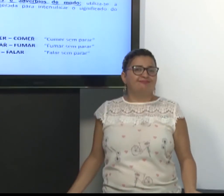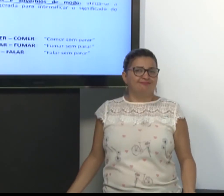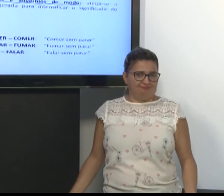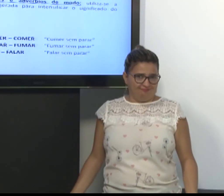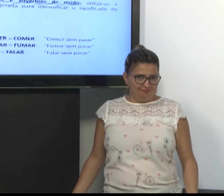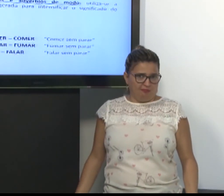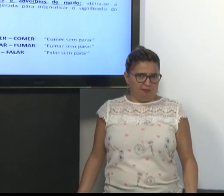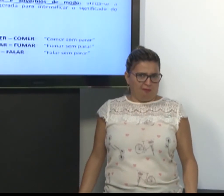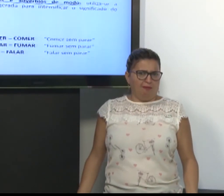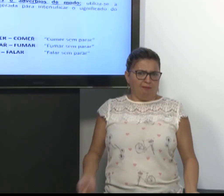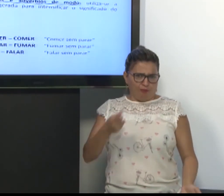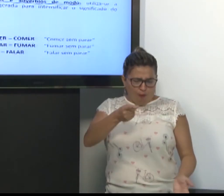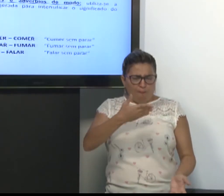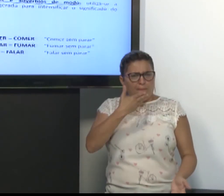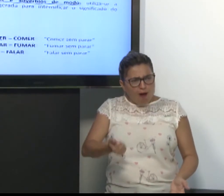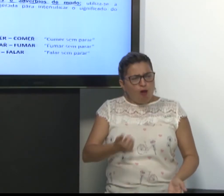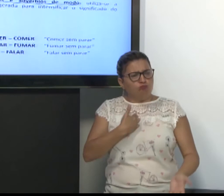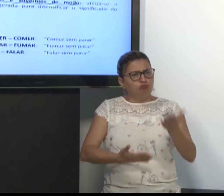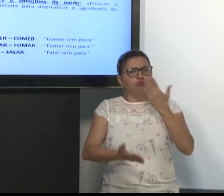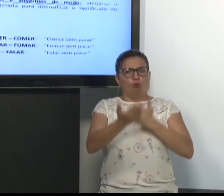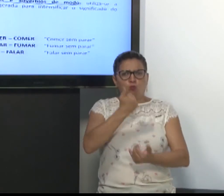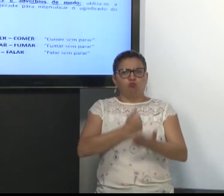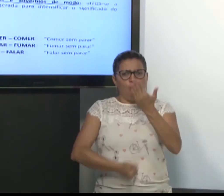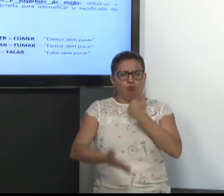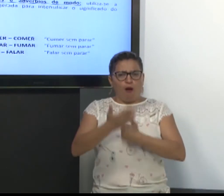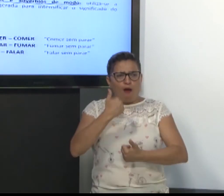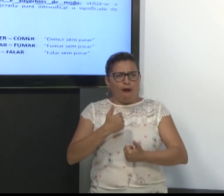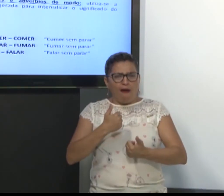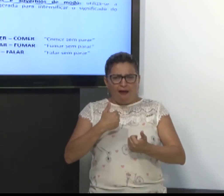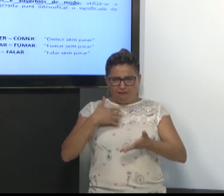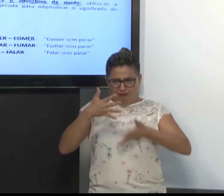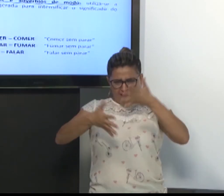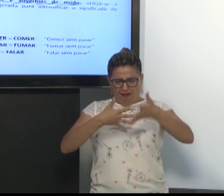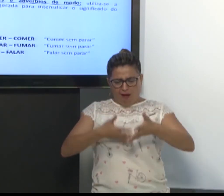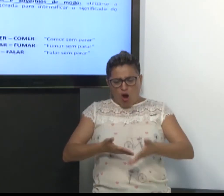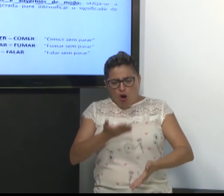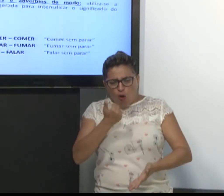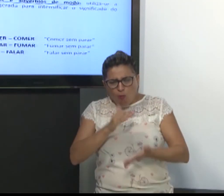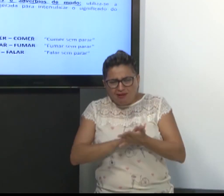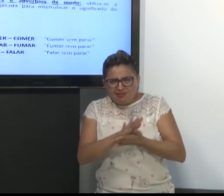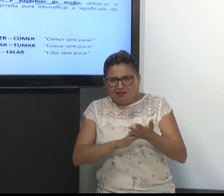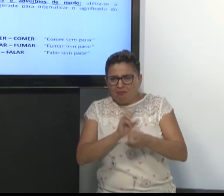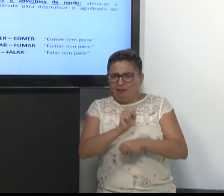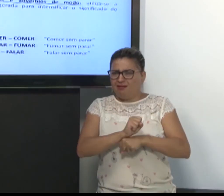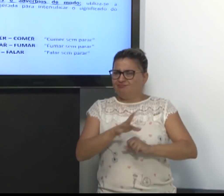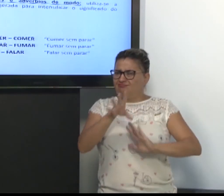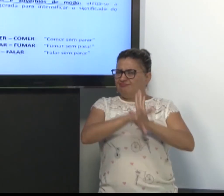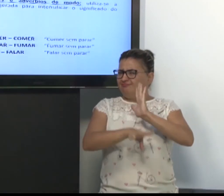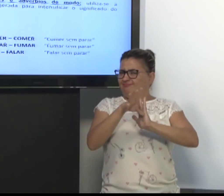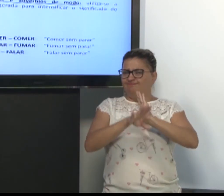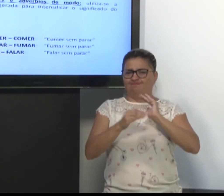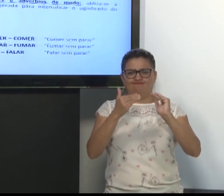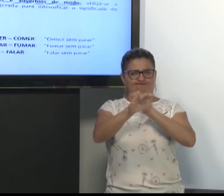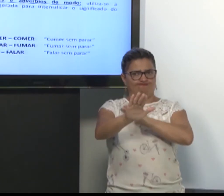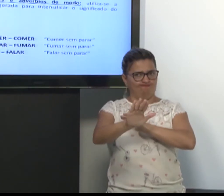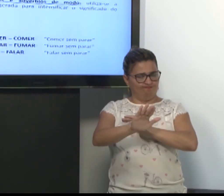Então, você come, come, come, come sem parar. Eu não preciso sinalizar. Comer sem parar. É muito português